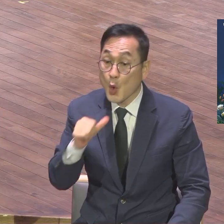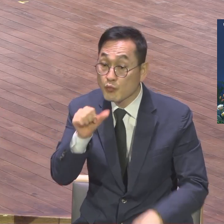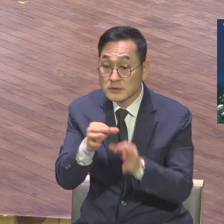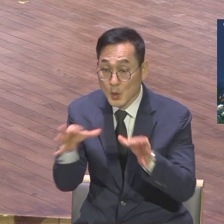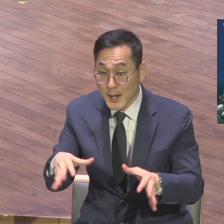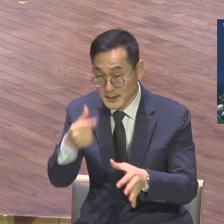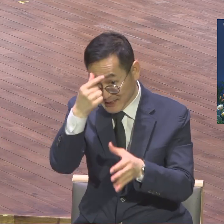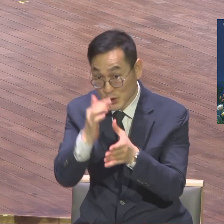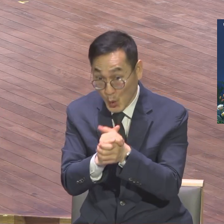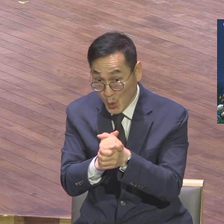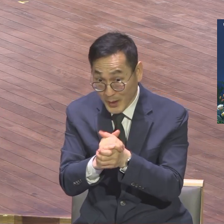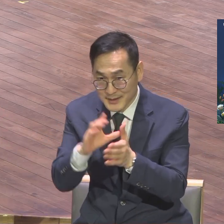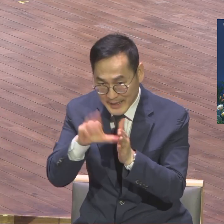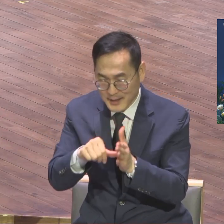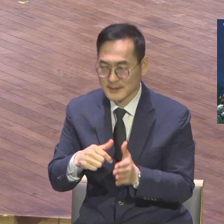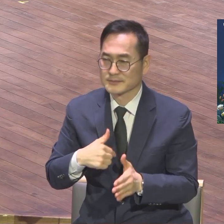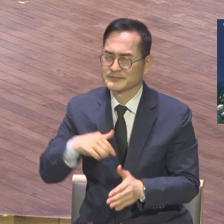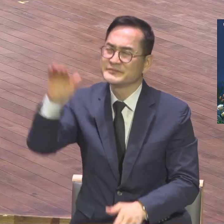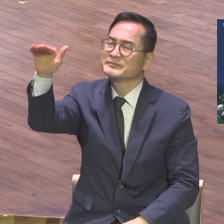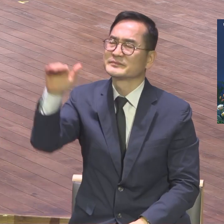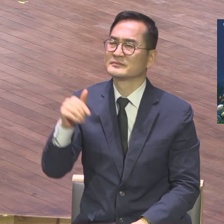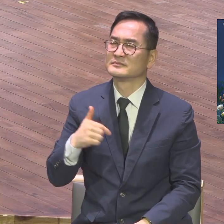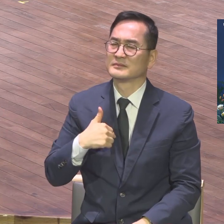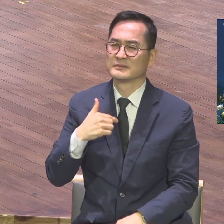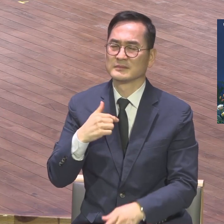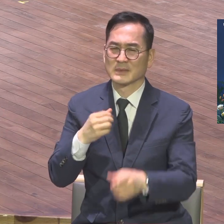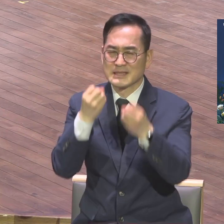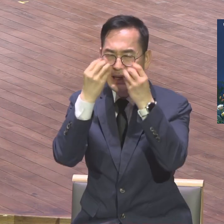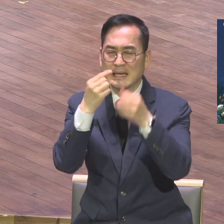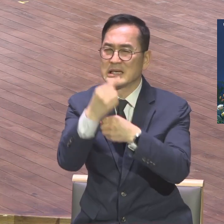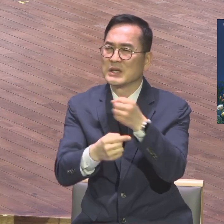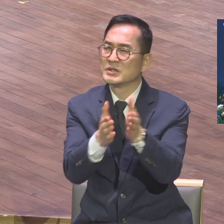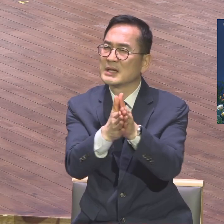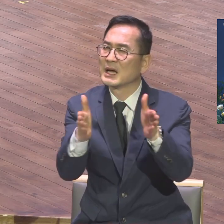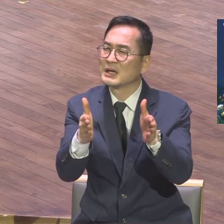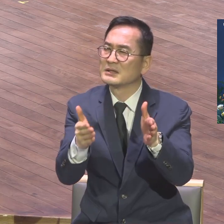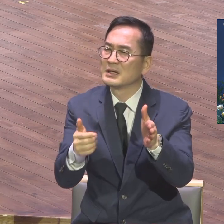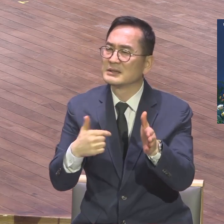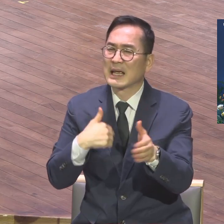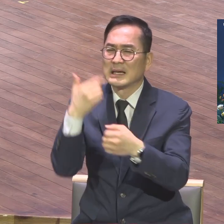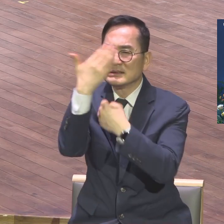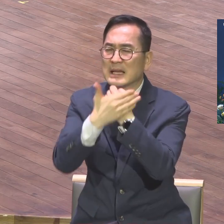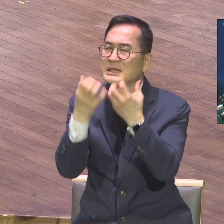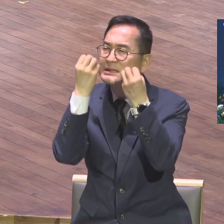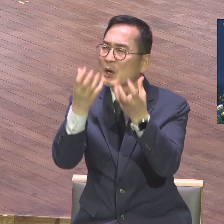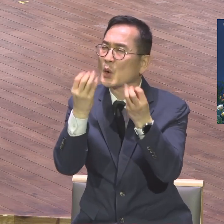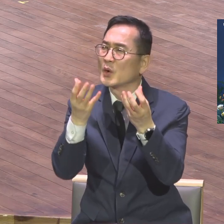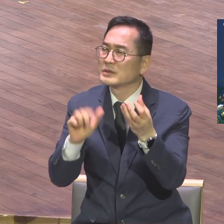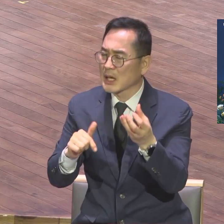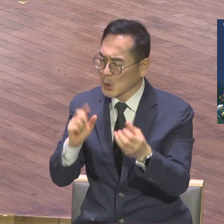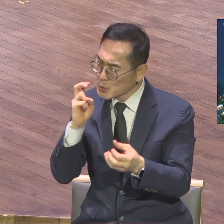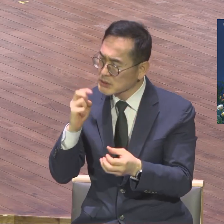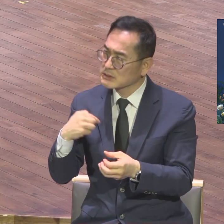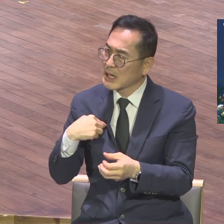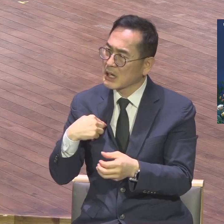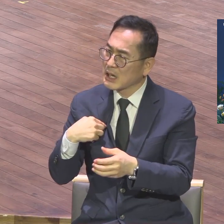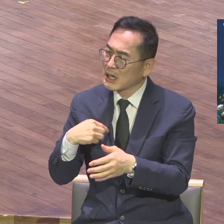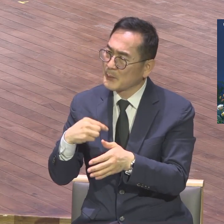하나님 내가 새해를 맞이하는데 새해의 은혜를 받는데 혹이라도 걸림돌이 되는 거 있으면